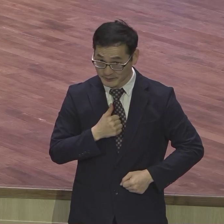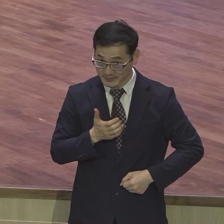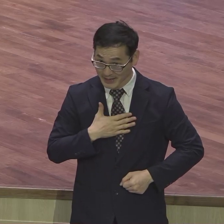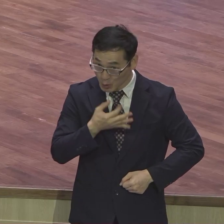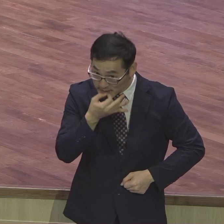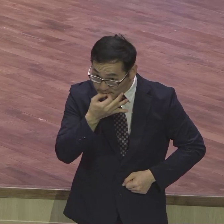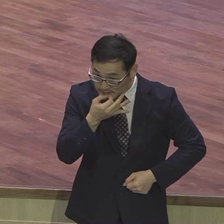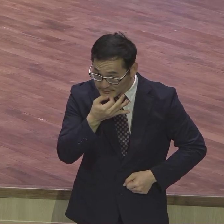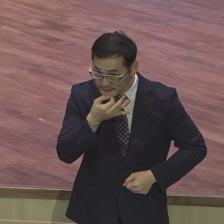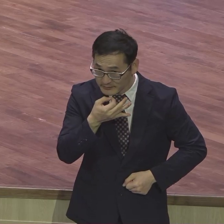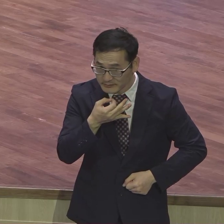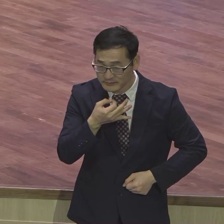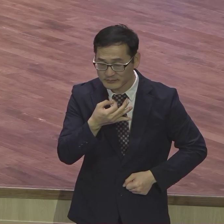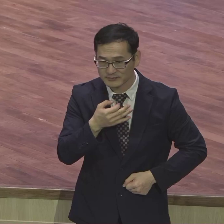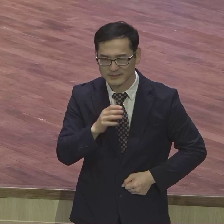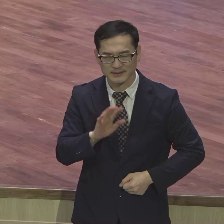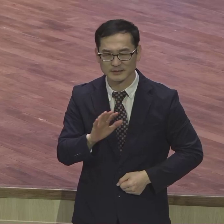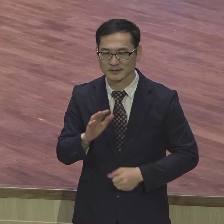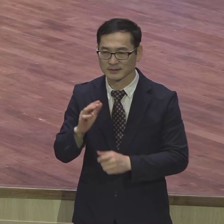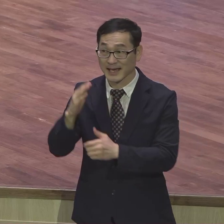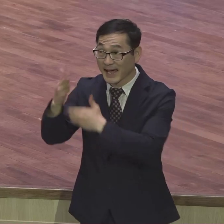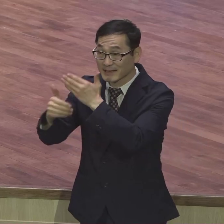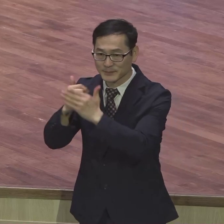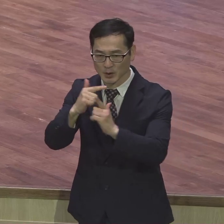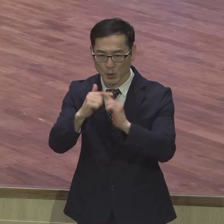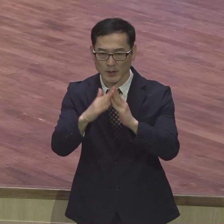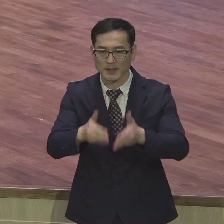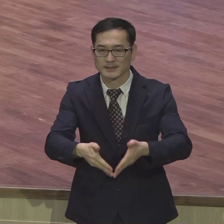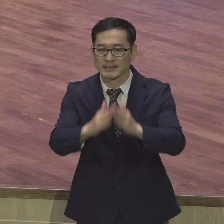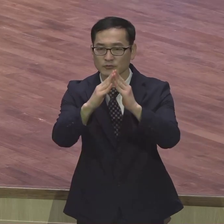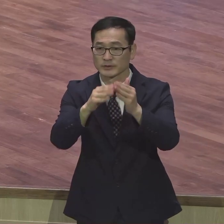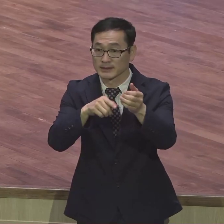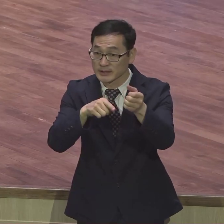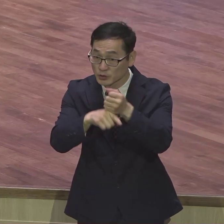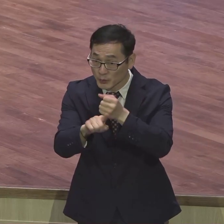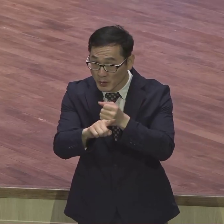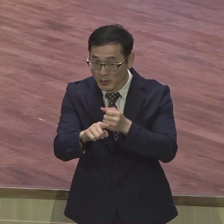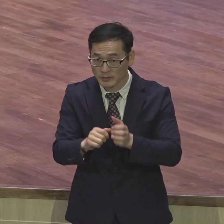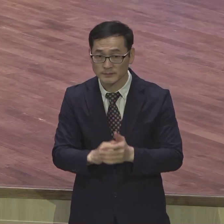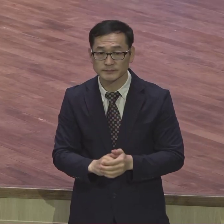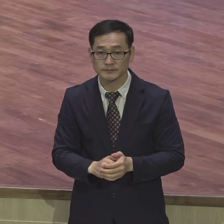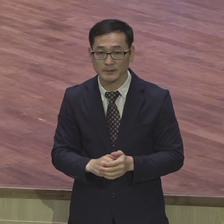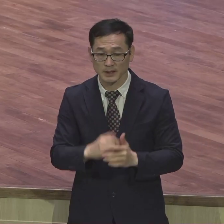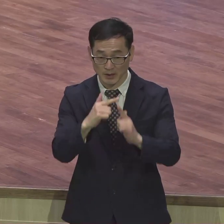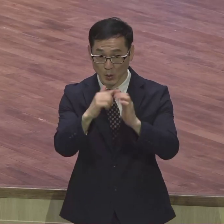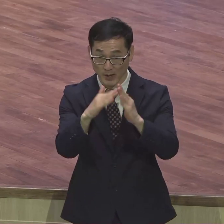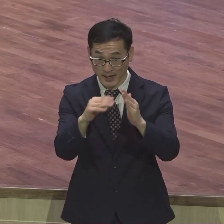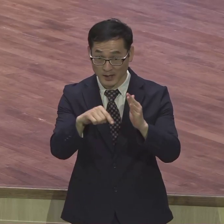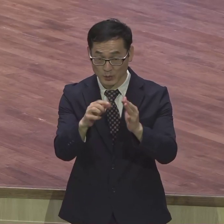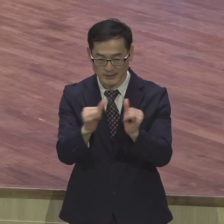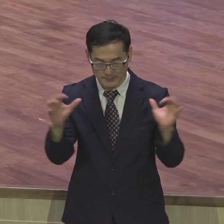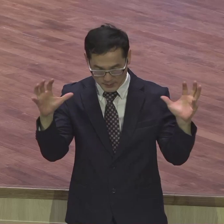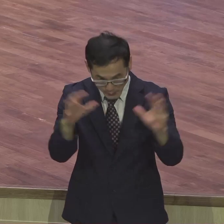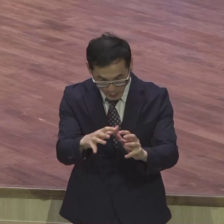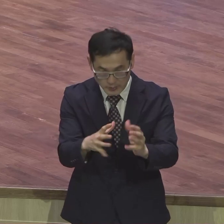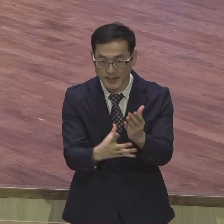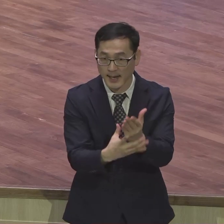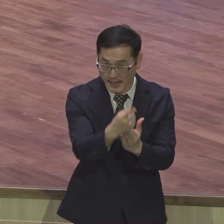교회를 왜 세우냐 교회를 교회 공동체 하나 되게 해서 하나님의 최고 관심이